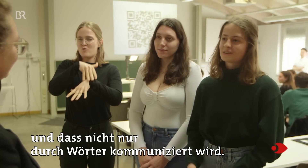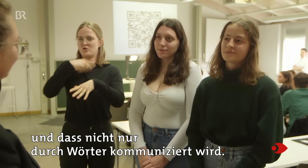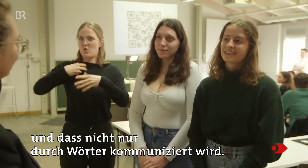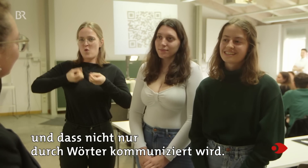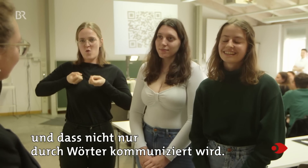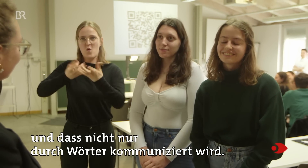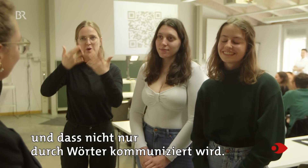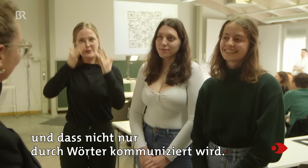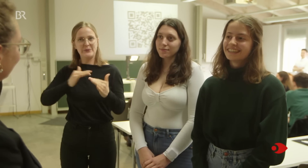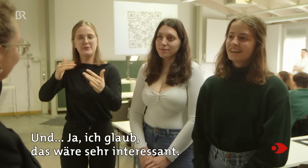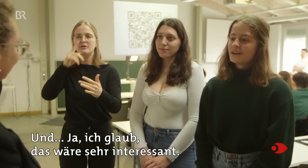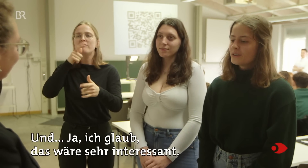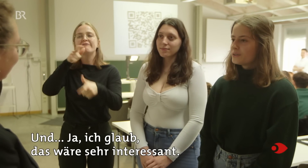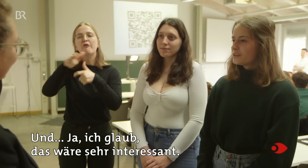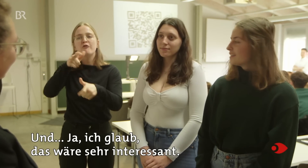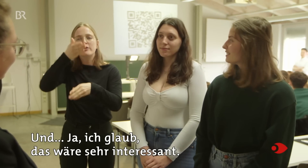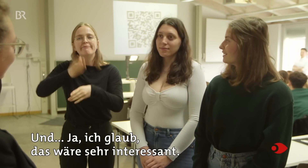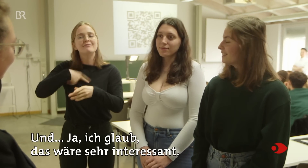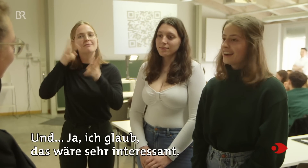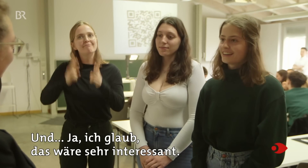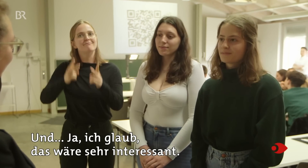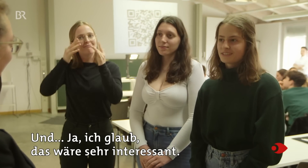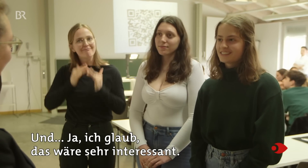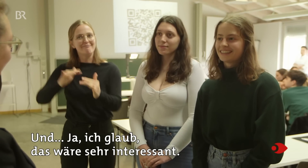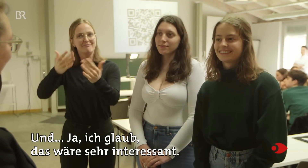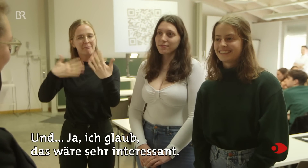kommuniziert wird. Und ja, ich glaube, das war sehr interessant.